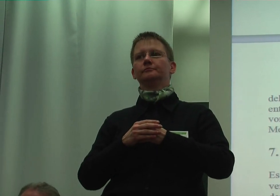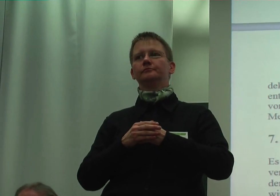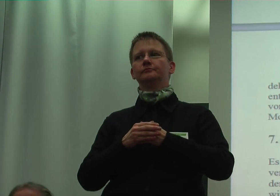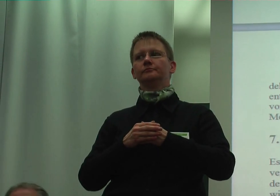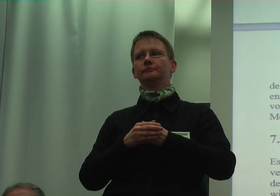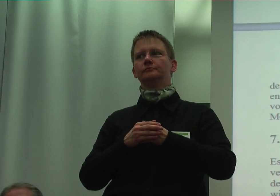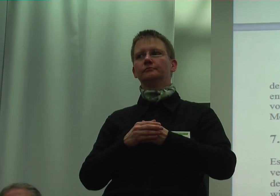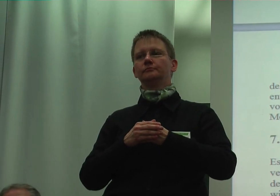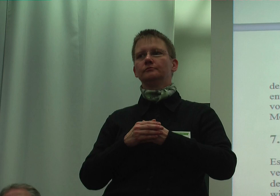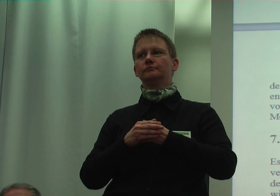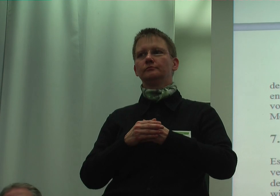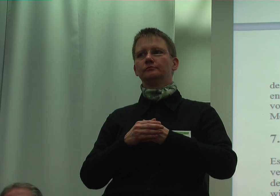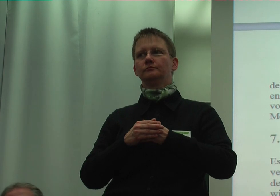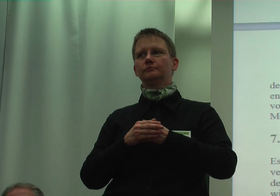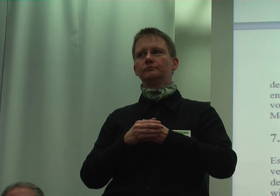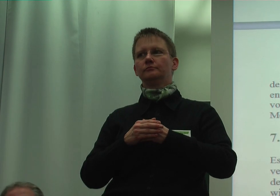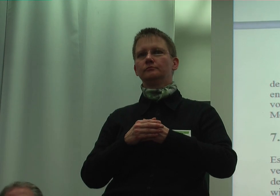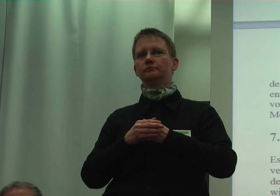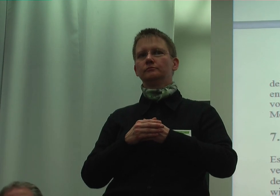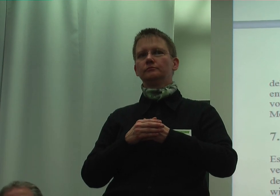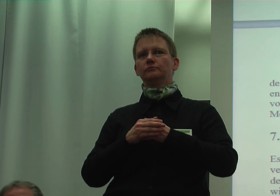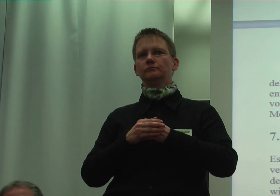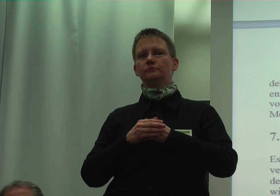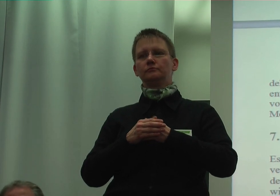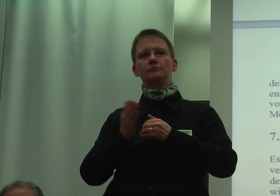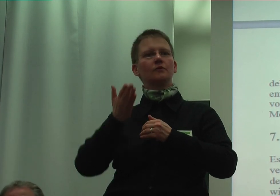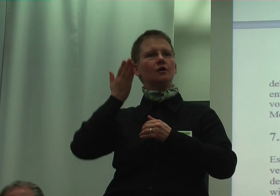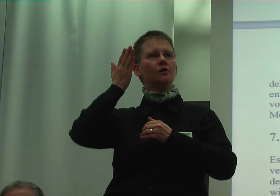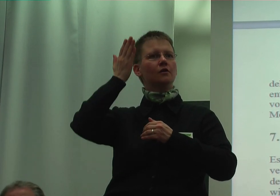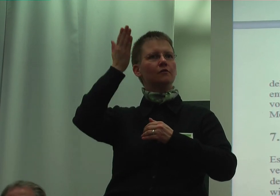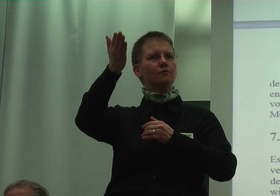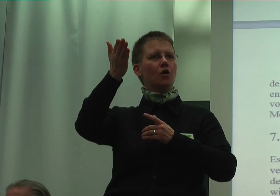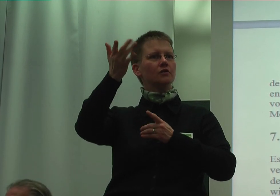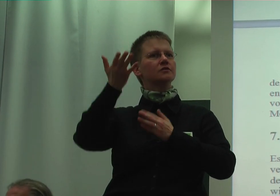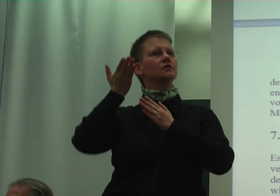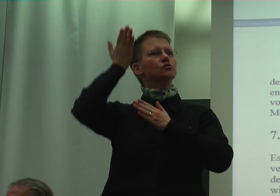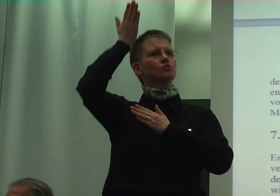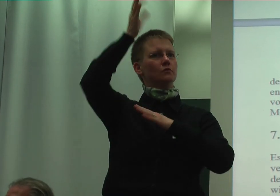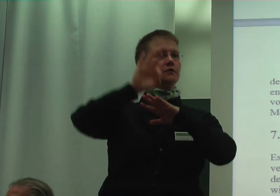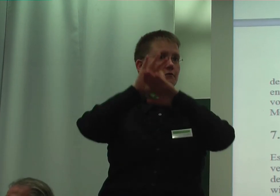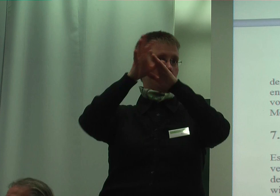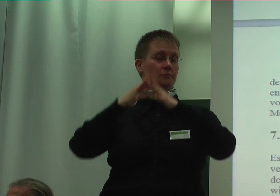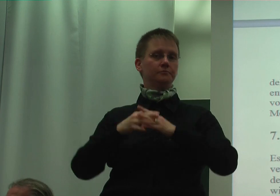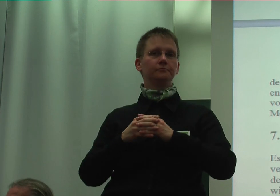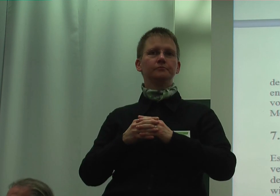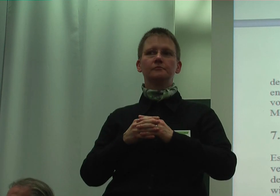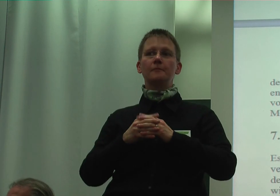Inklusion wird eher dazu führen, dass wir sogar mehr